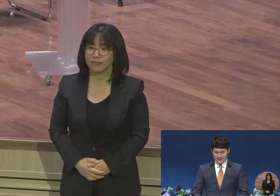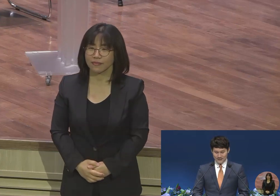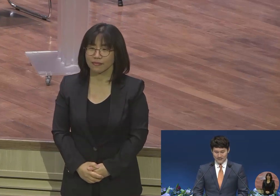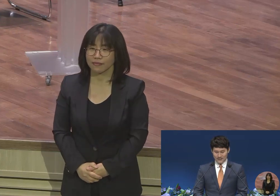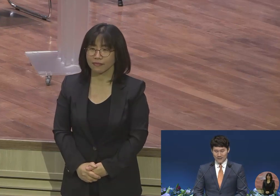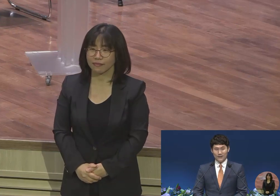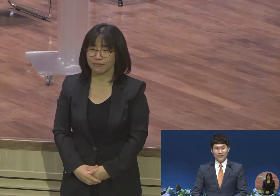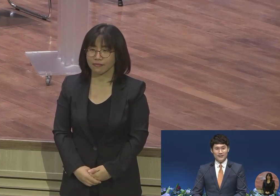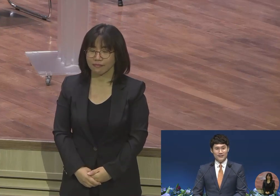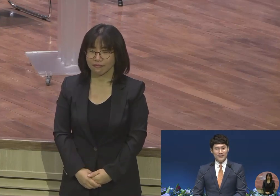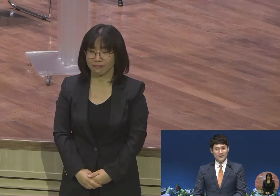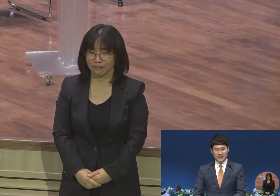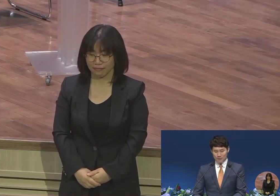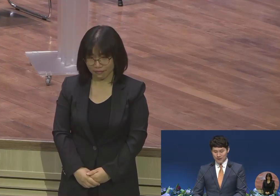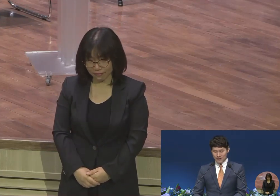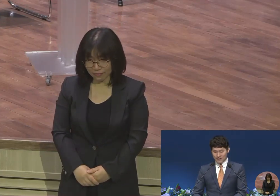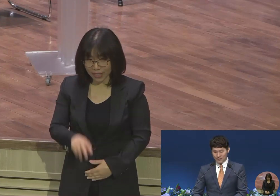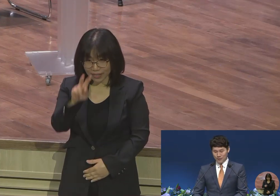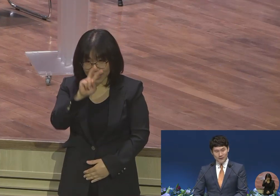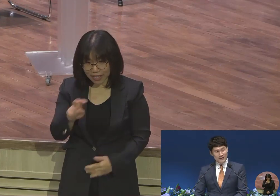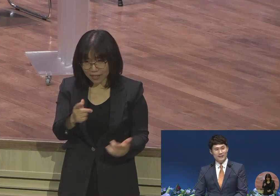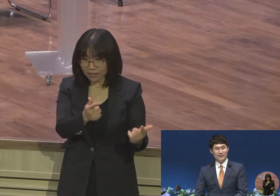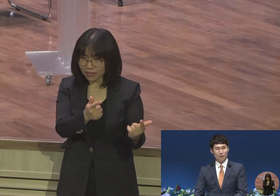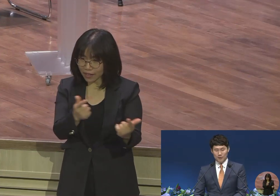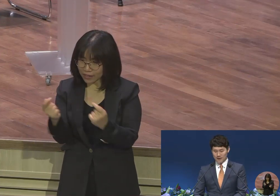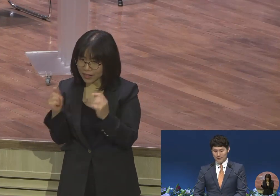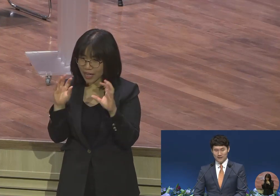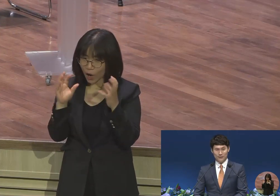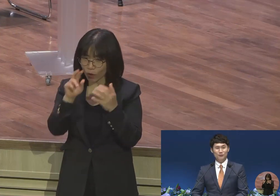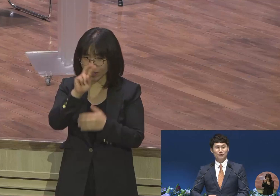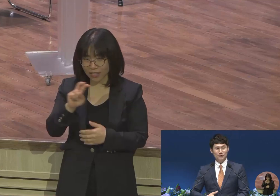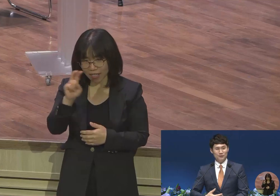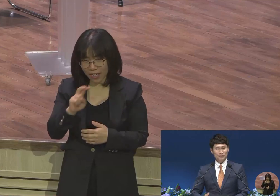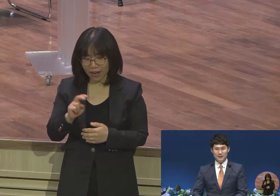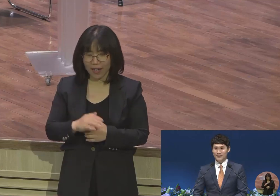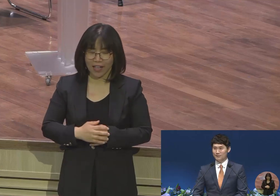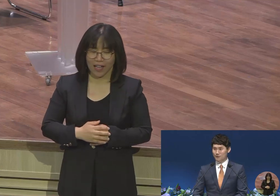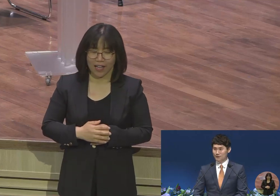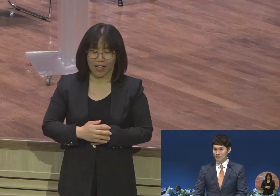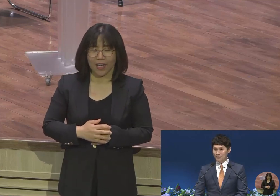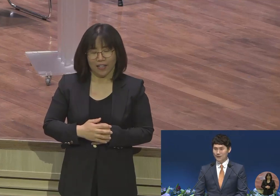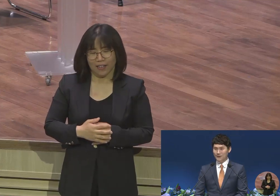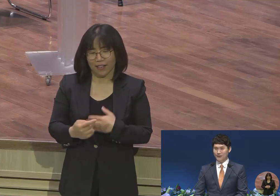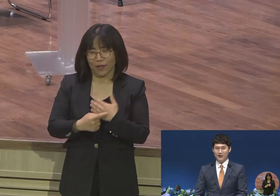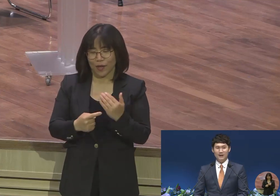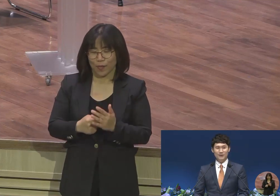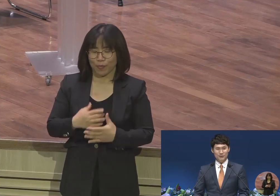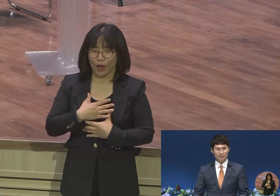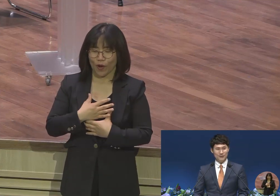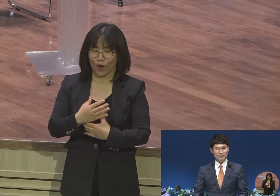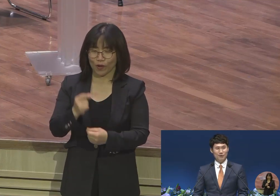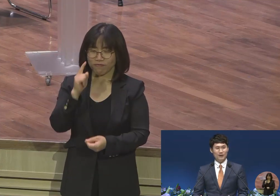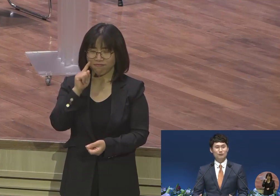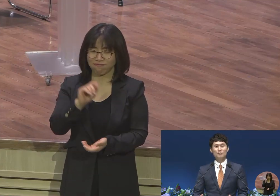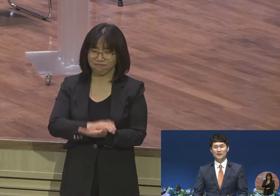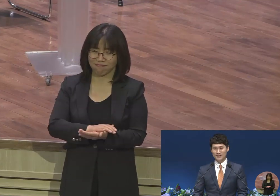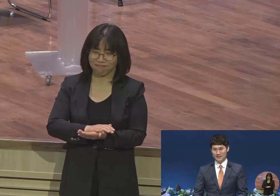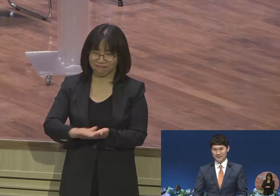확실히 찬양을 함께 어린이 찬양을 고백하니까 저도 좀 긴장이 풀리고 마음이 좀 뭔가 충만해지는